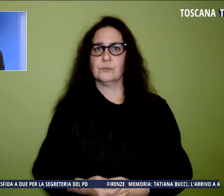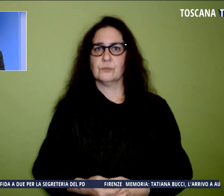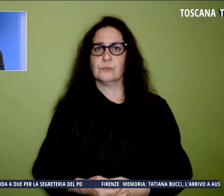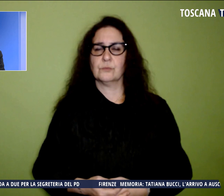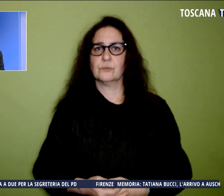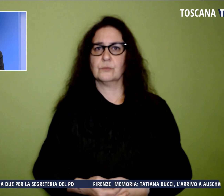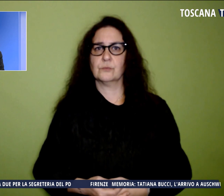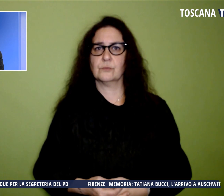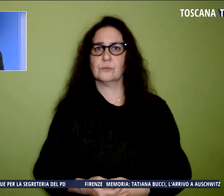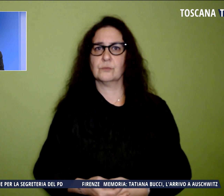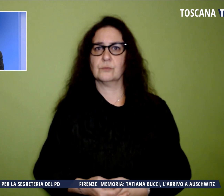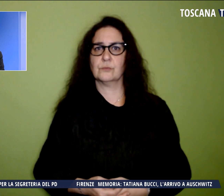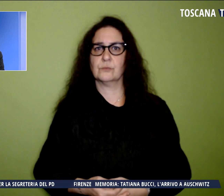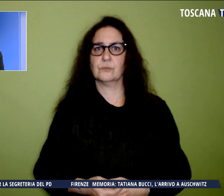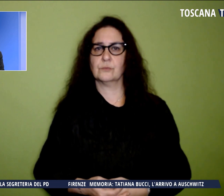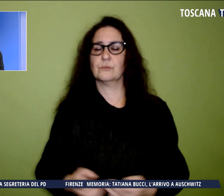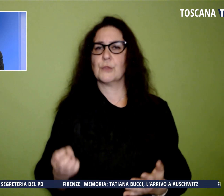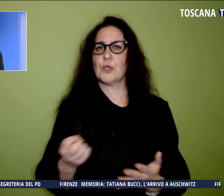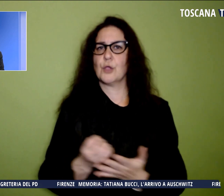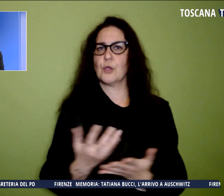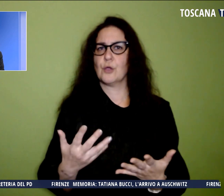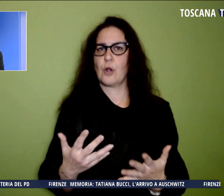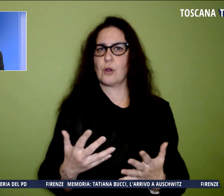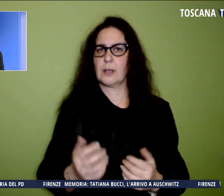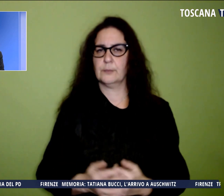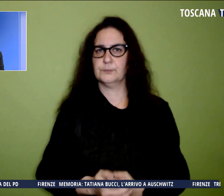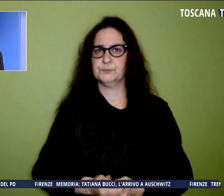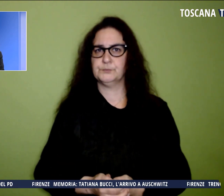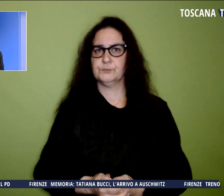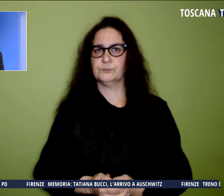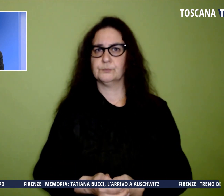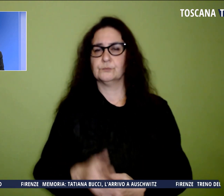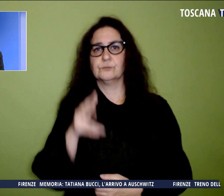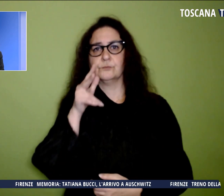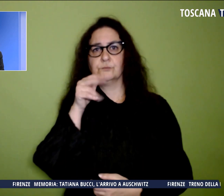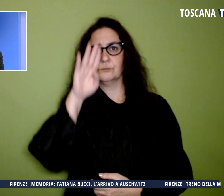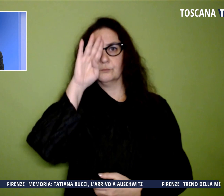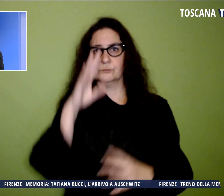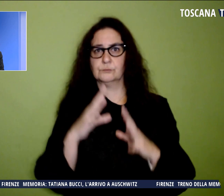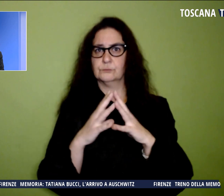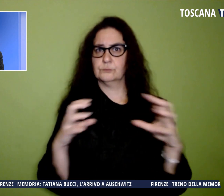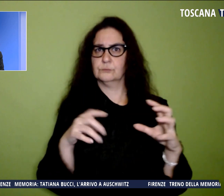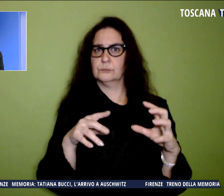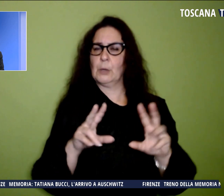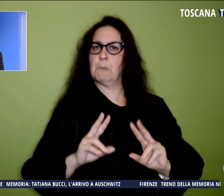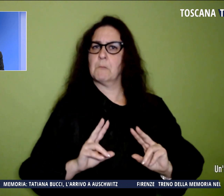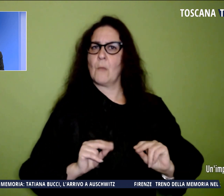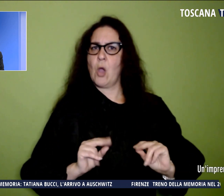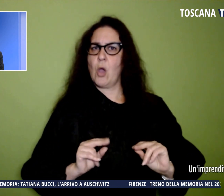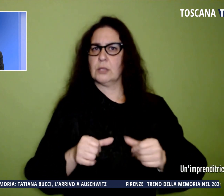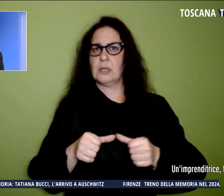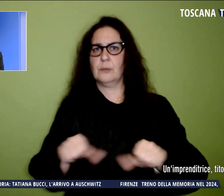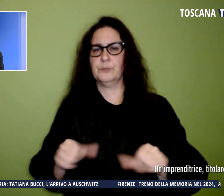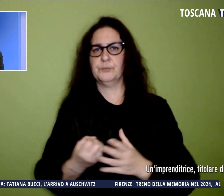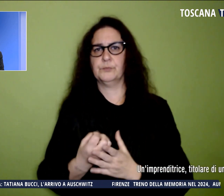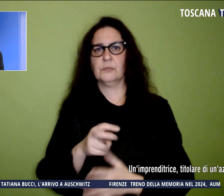Torniamo alla cronaca. Un'imprenditrice, titolare di un'azienda di moda con sede produttiva Vinci,